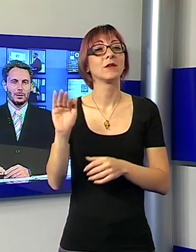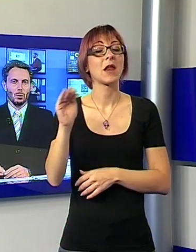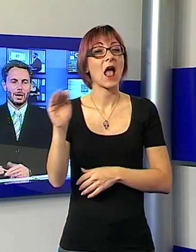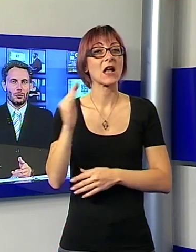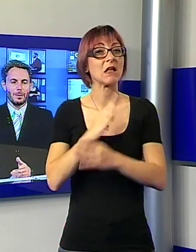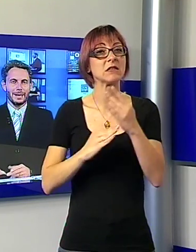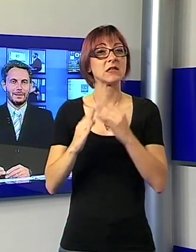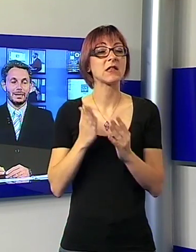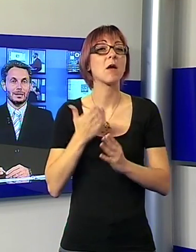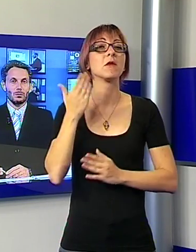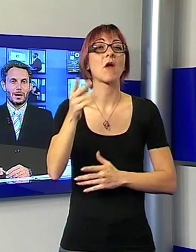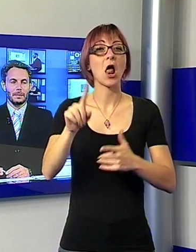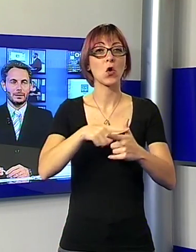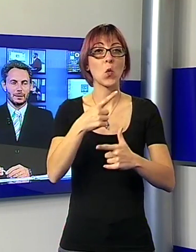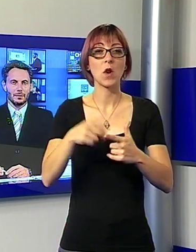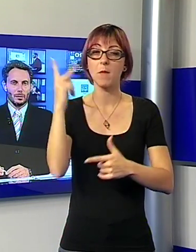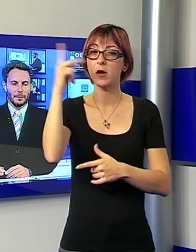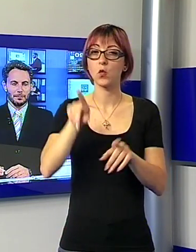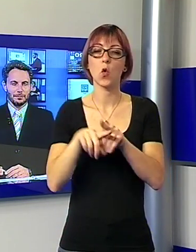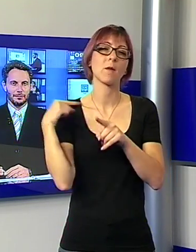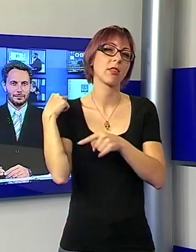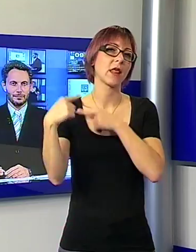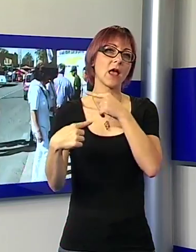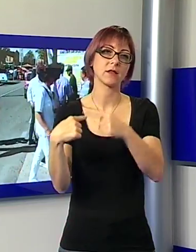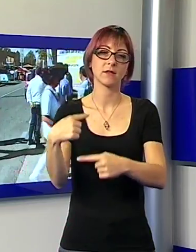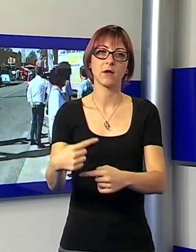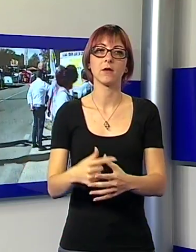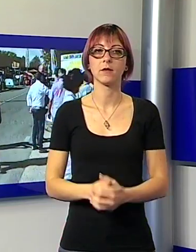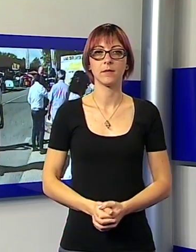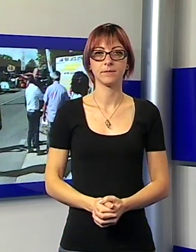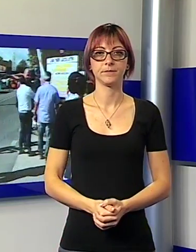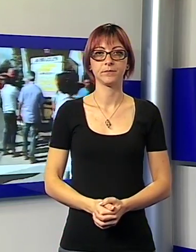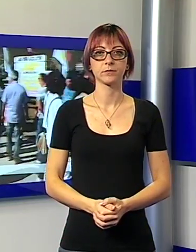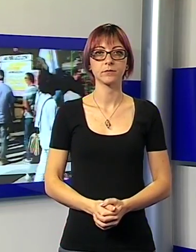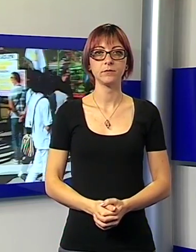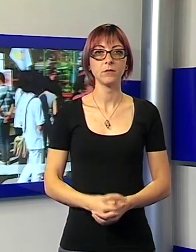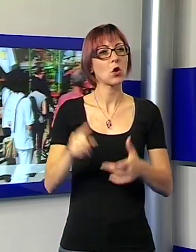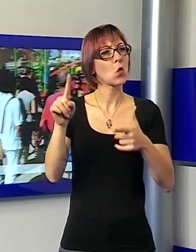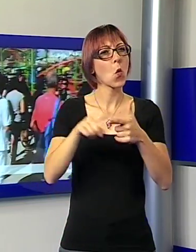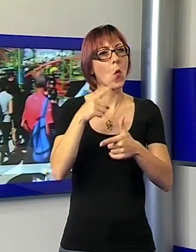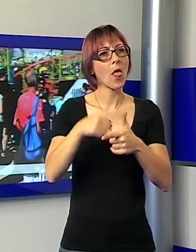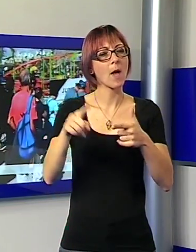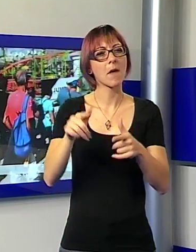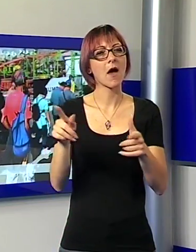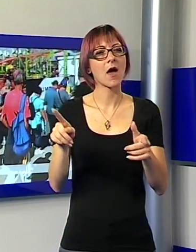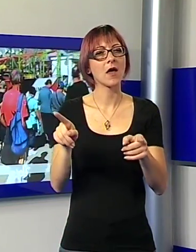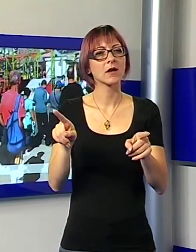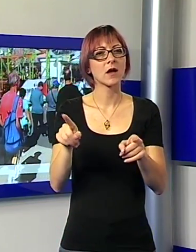Lucca, ormai è diventata una tradizione. Luna Park è di nuovo nel segno della solidarietà. Dopo il